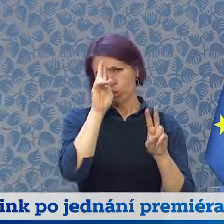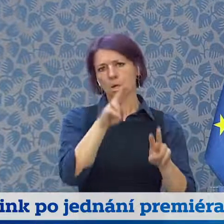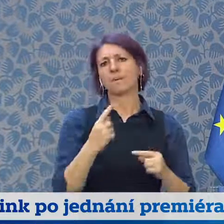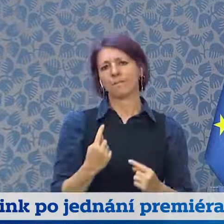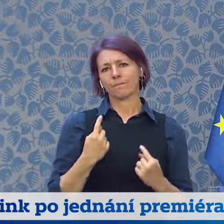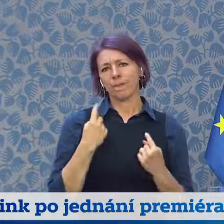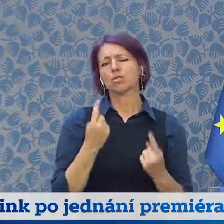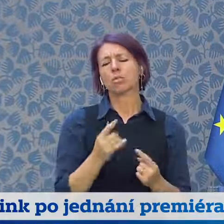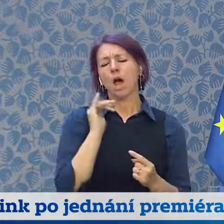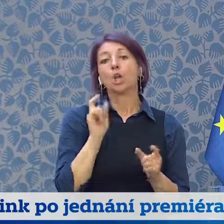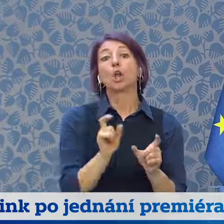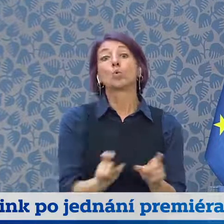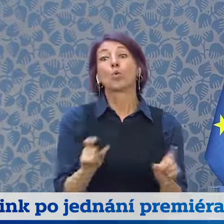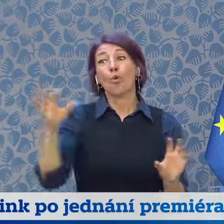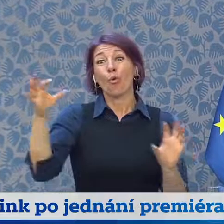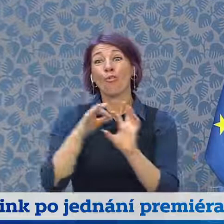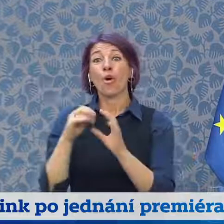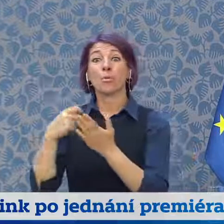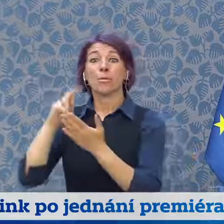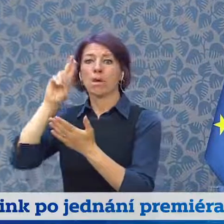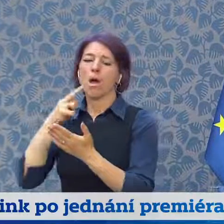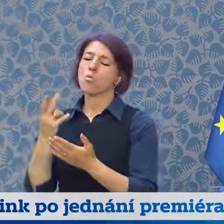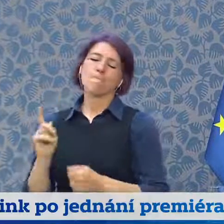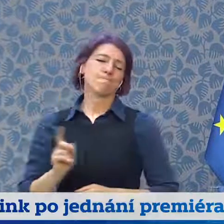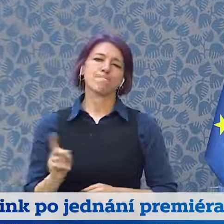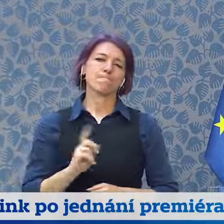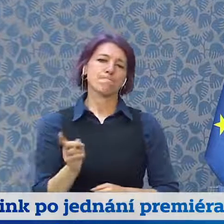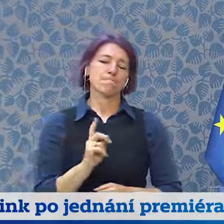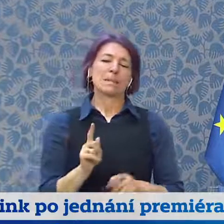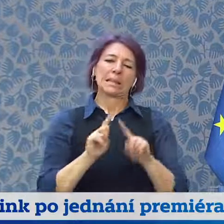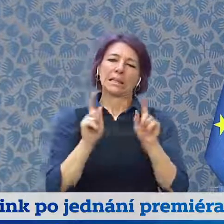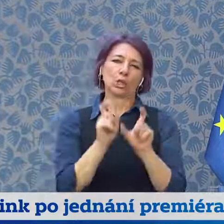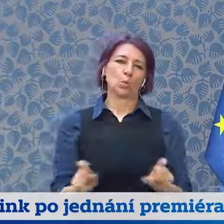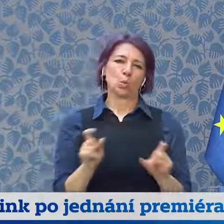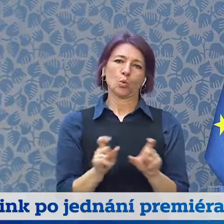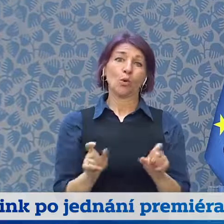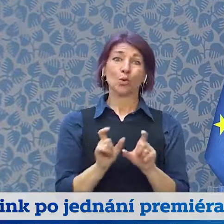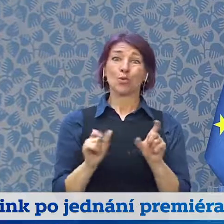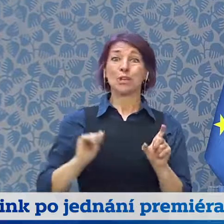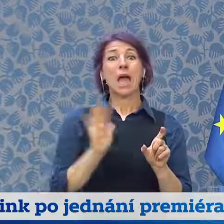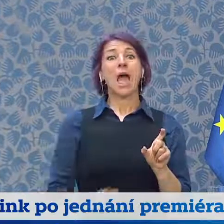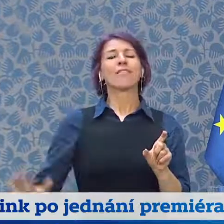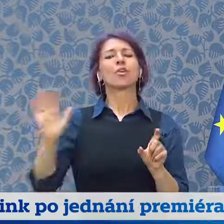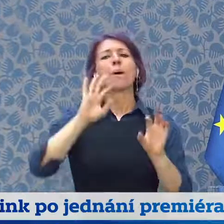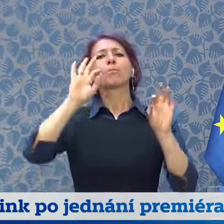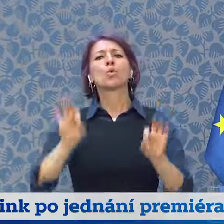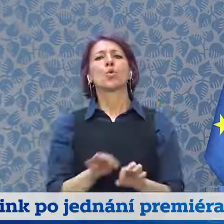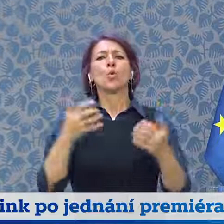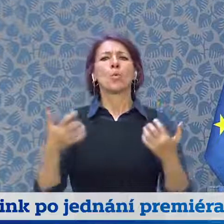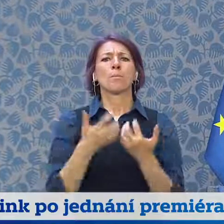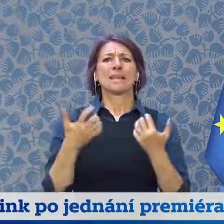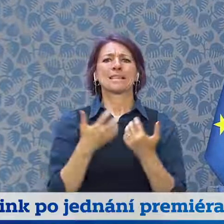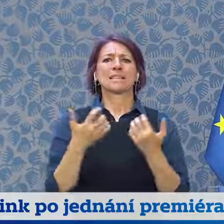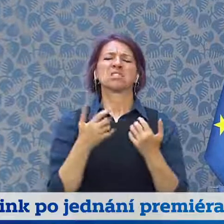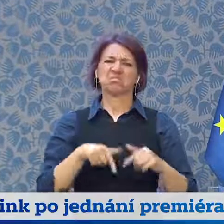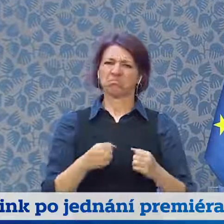vnitropolitickými faktory, ale nepochybně také tím, že jsme jednou z nejprůmyslovějších evropských zemí a protože inflaci táhnou